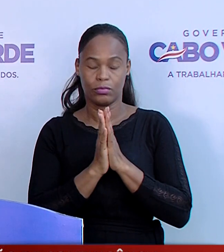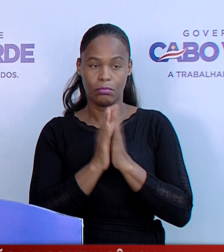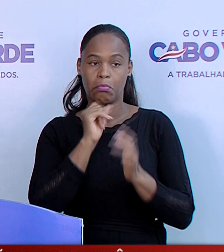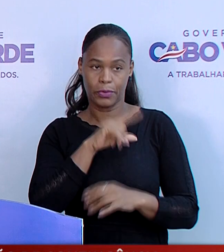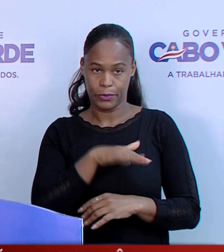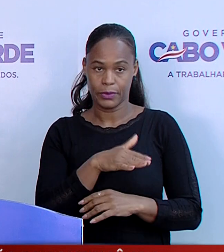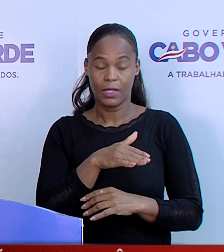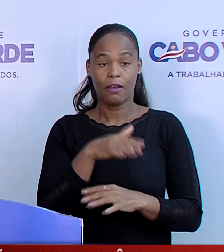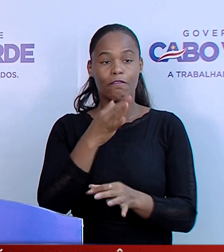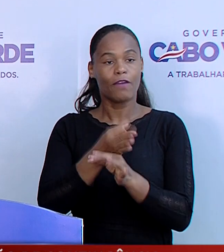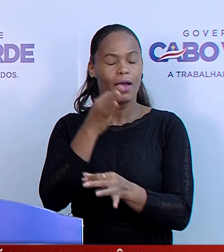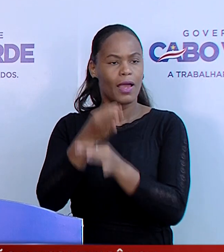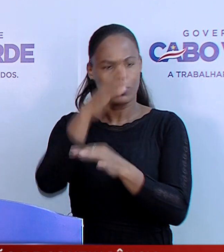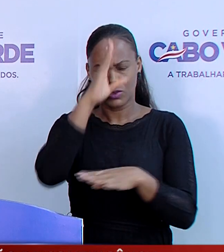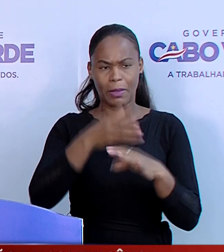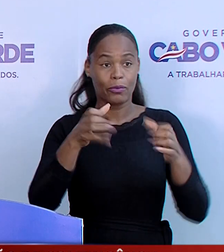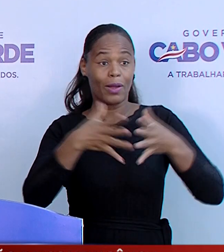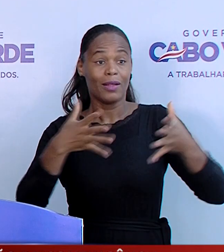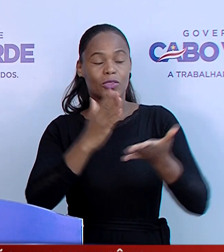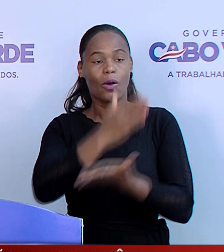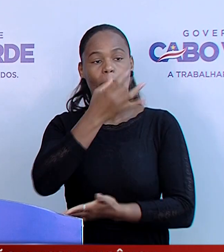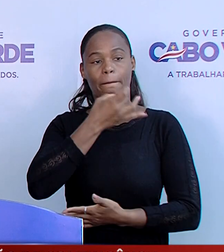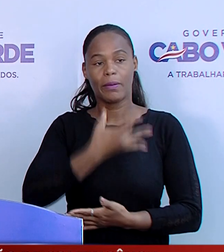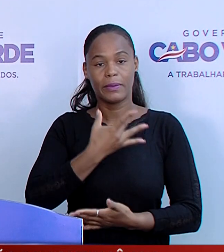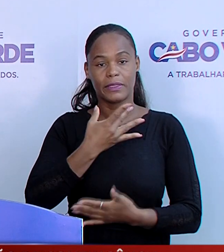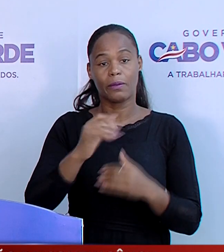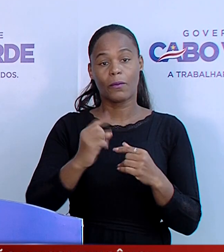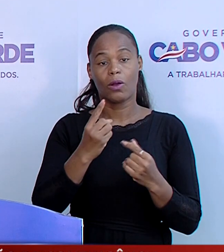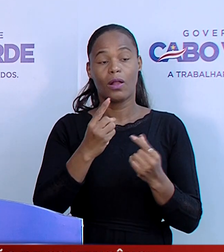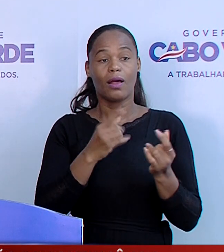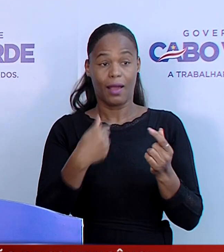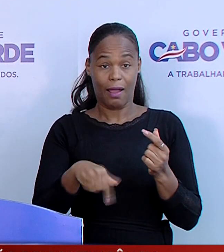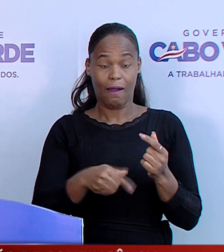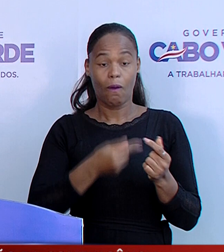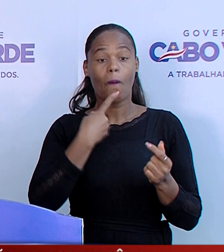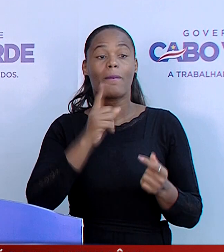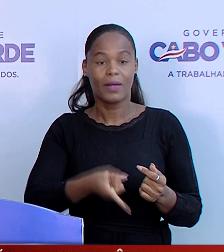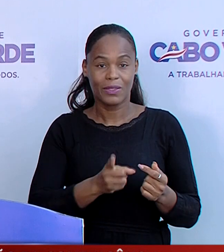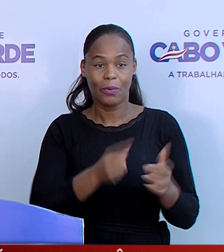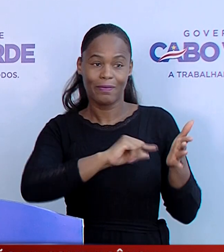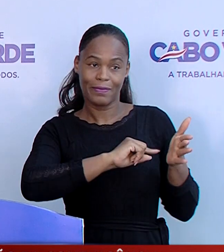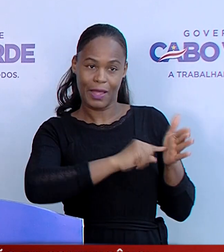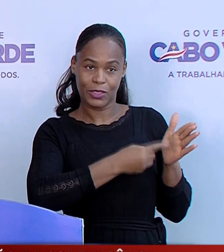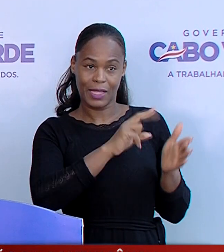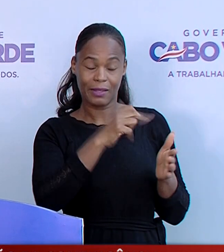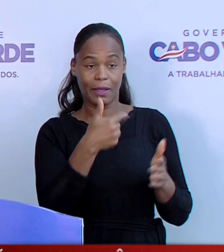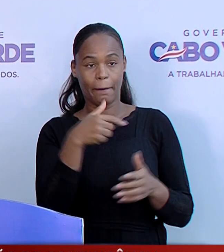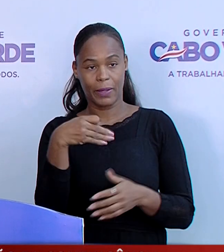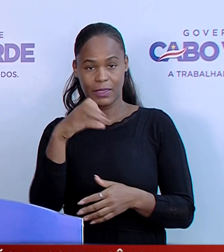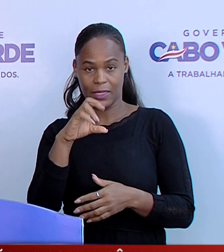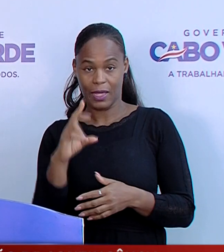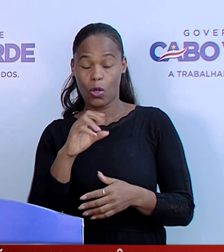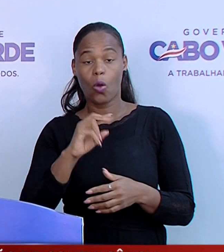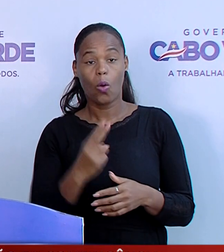A realização de espetáculos só é permitida mediante apresentação obrigatória de teste RT-PCR